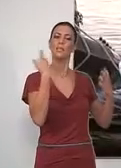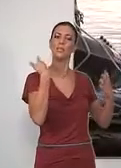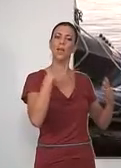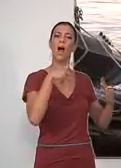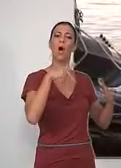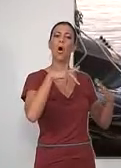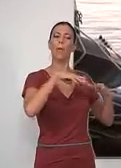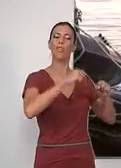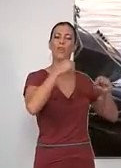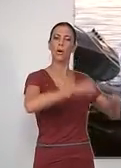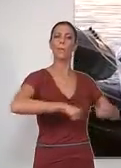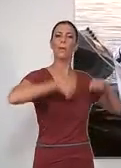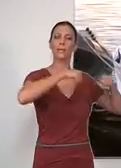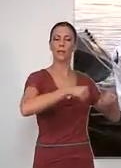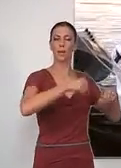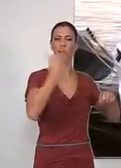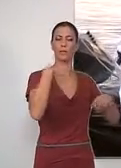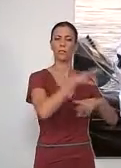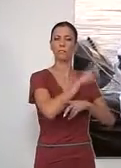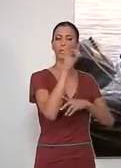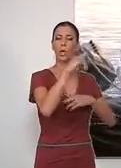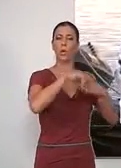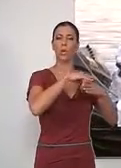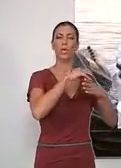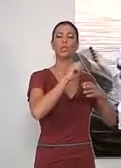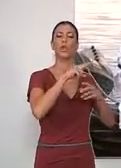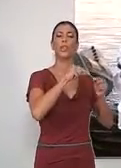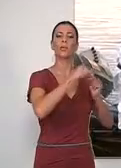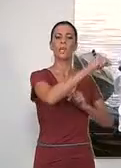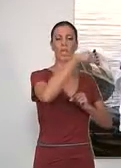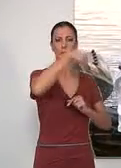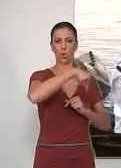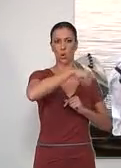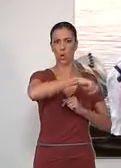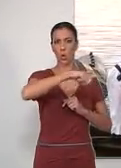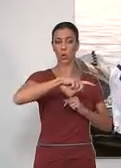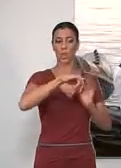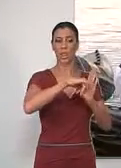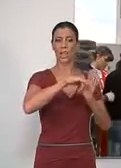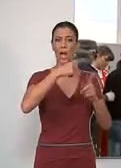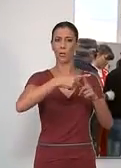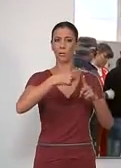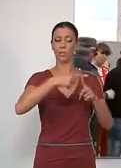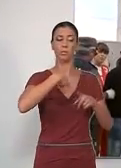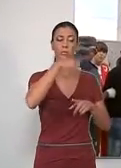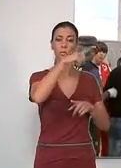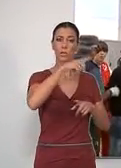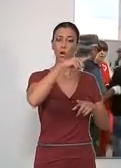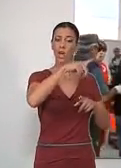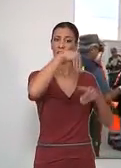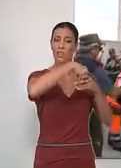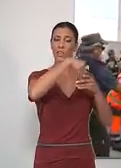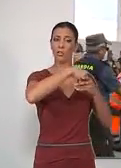interceptada a primera hora de este lunes, a unas 12 millas al sur de la costa de Almuñécar. Entre los